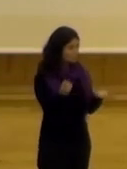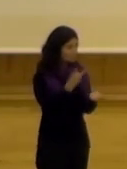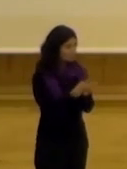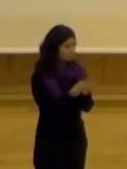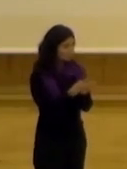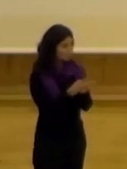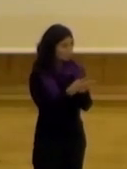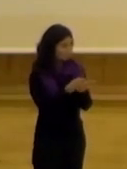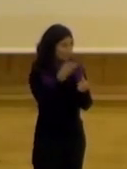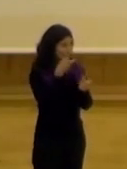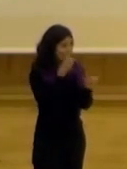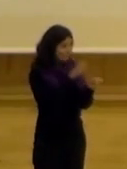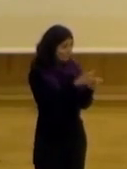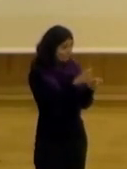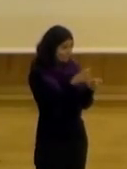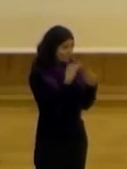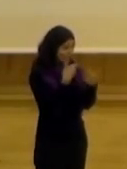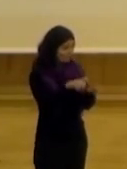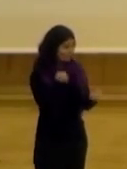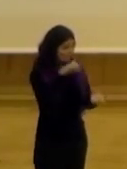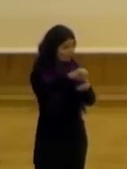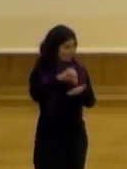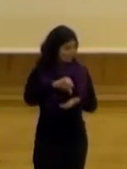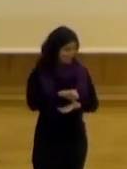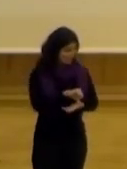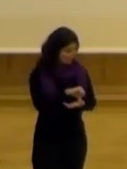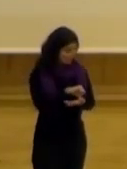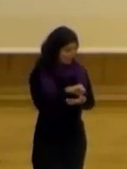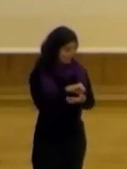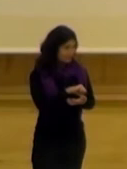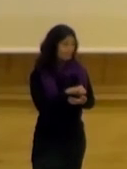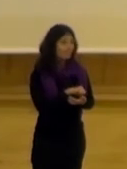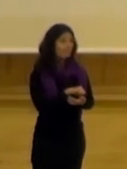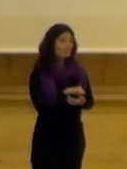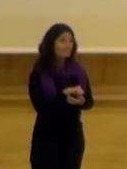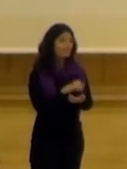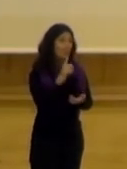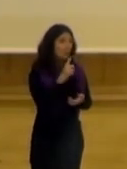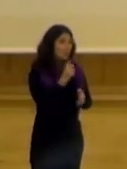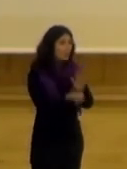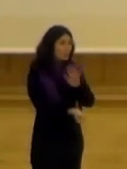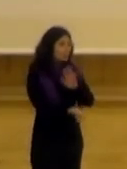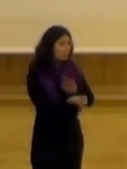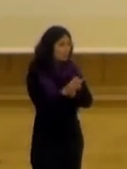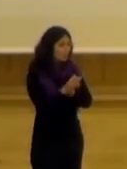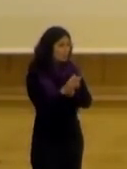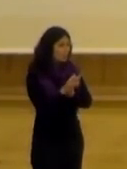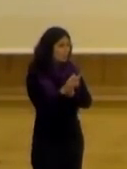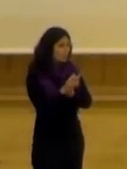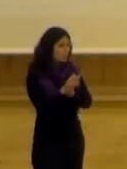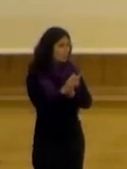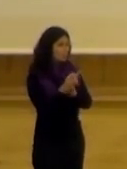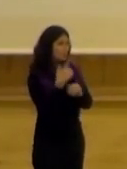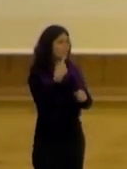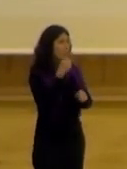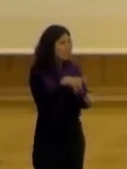la palabra epistemológica en la ciudad es decir de qué manera surgen los proyectos de qué